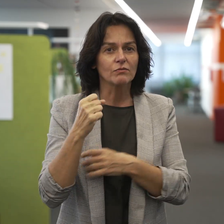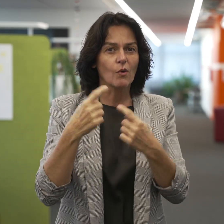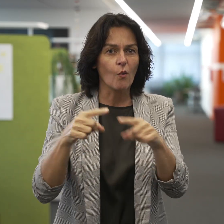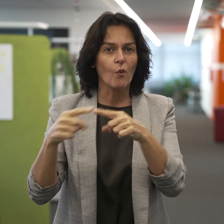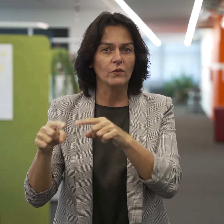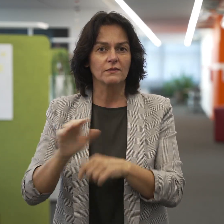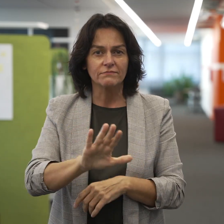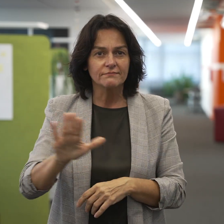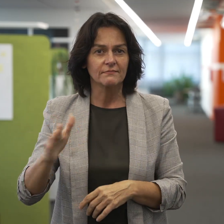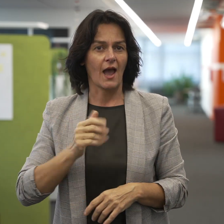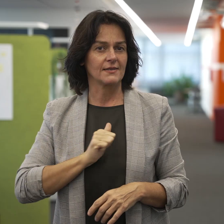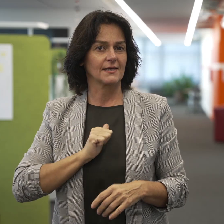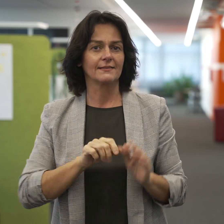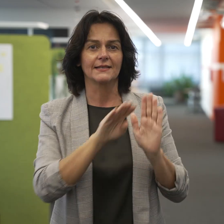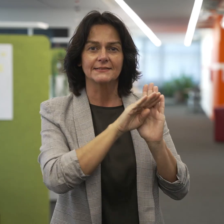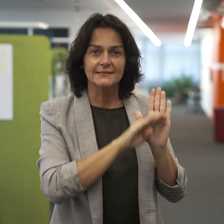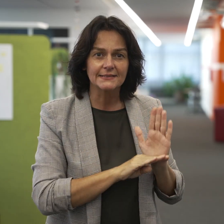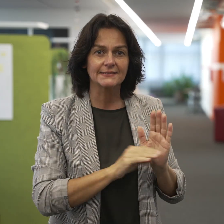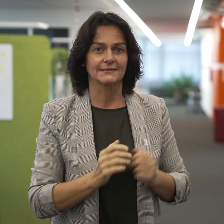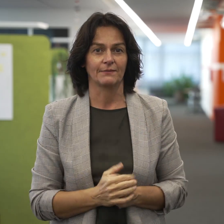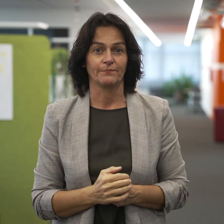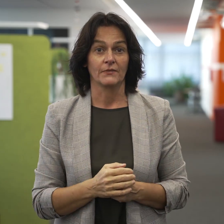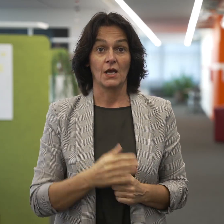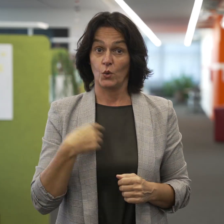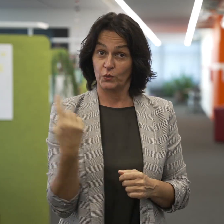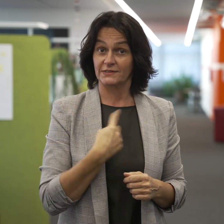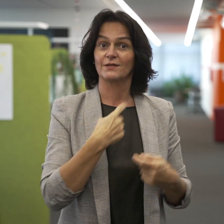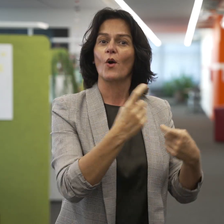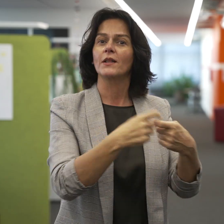müssen sich in ihren jeweiligen Kantonen für die Anerkennung der Gebärdensprache einsetzen.